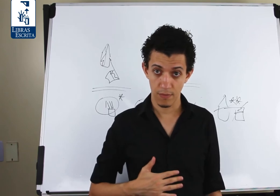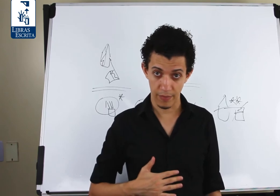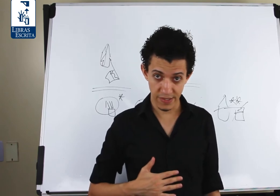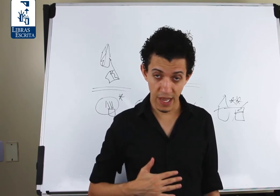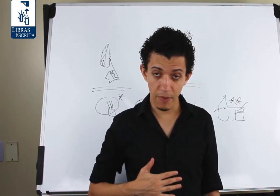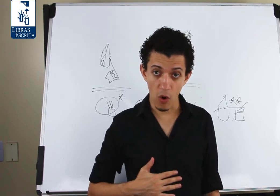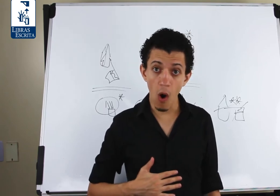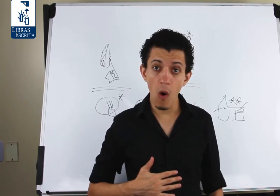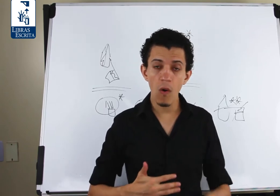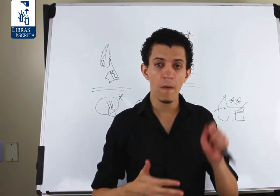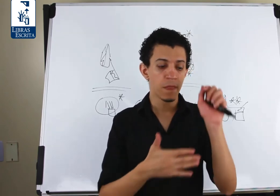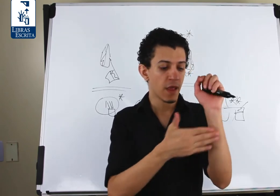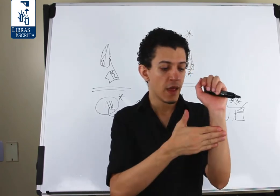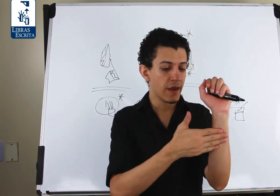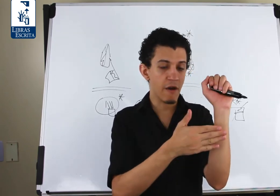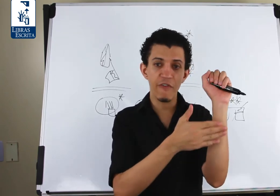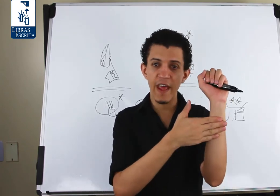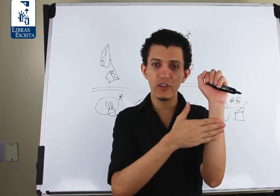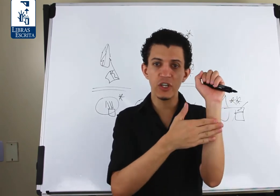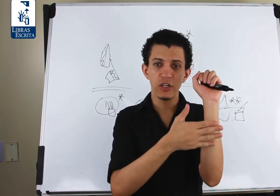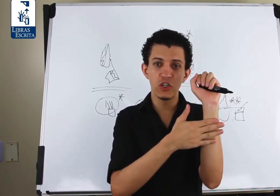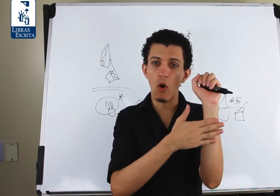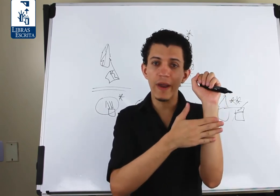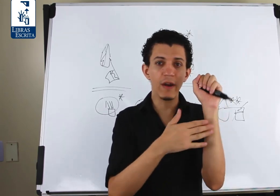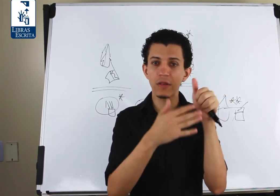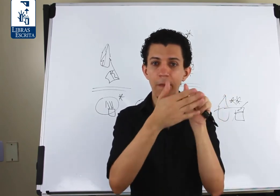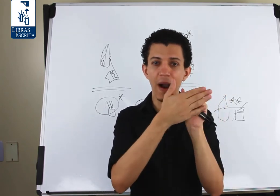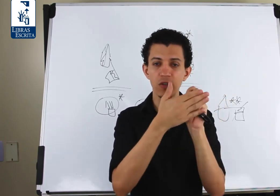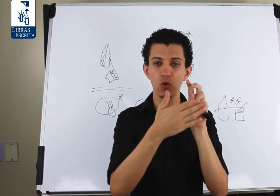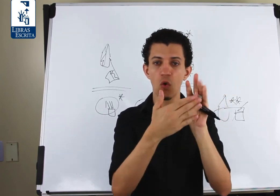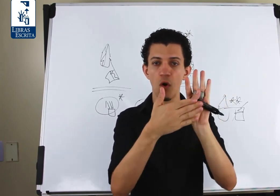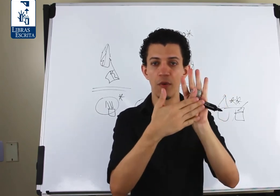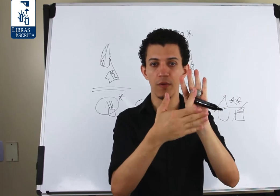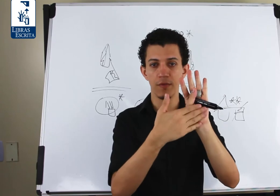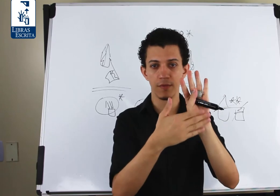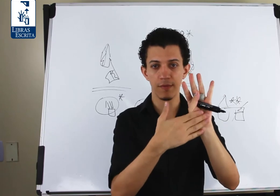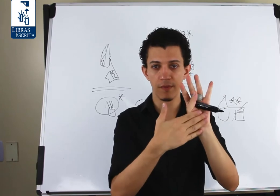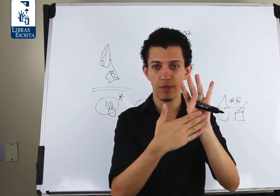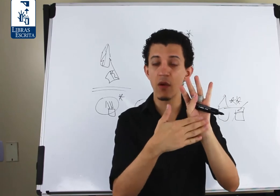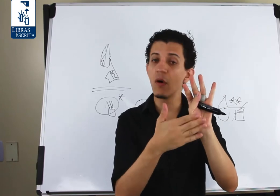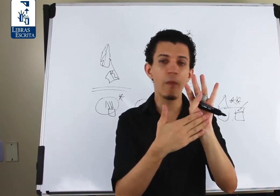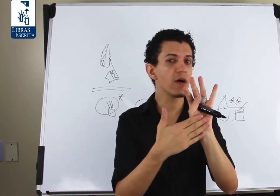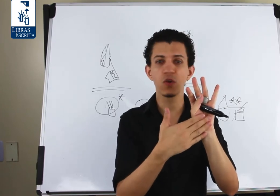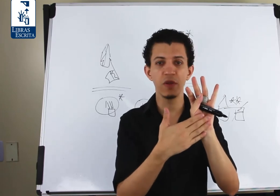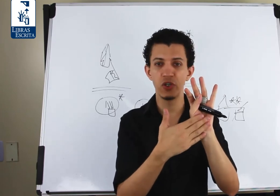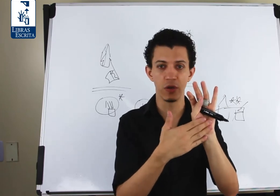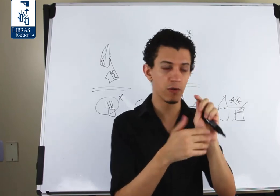Percebe? Ou na frente de qualquer outra parte do corpo. Eu não posso omití-lo.